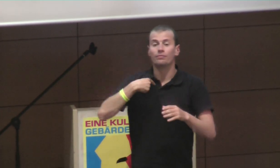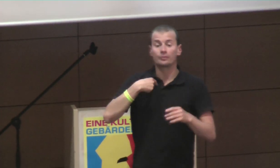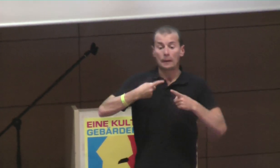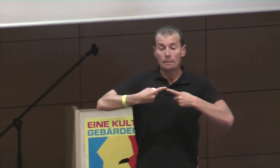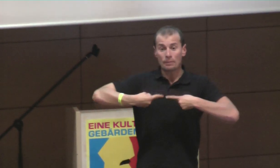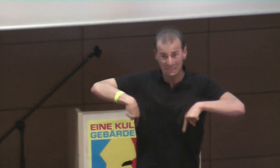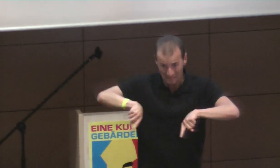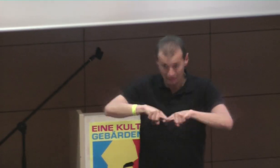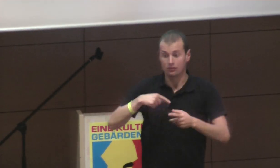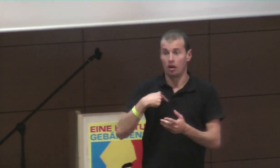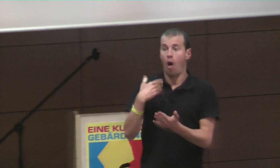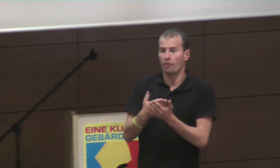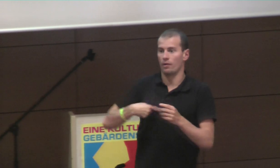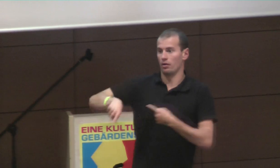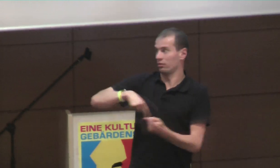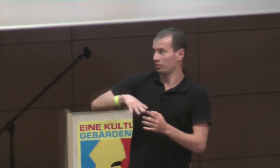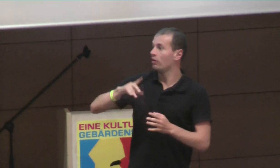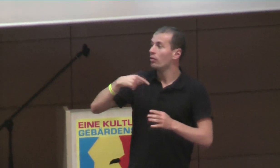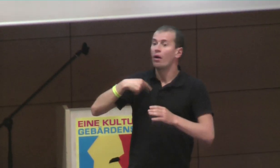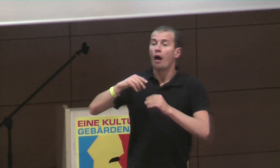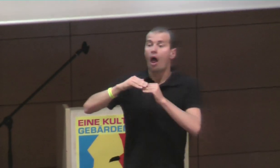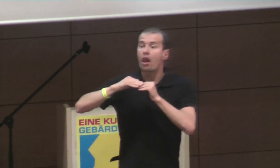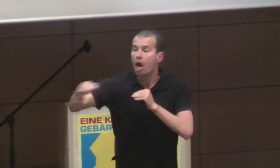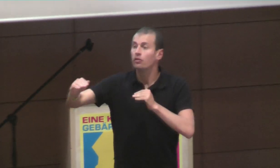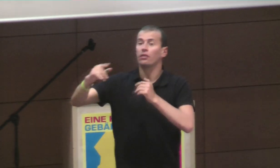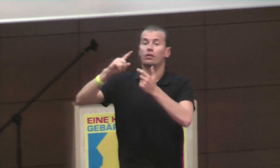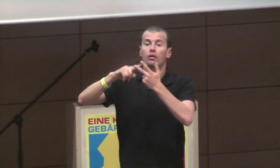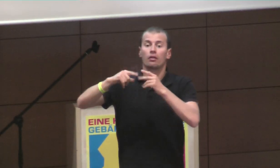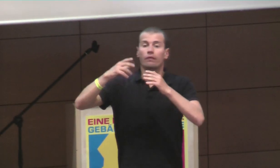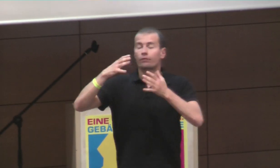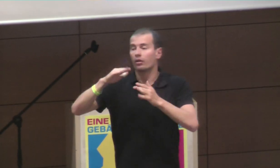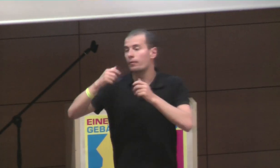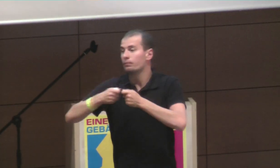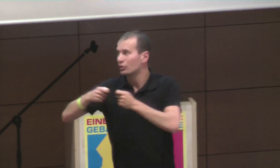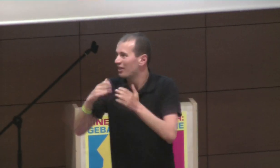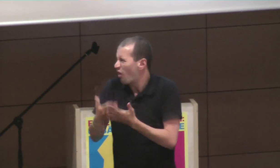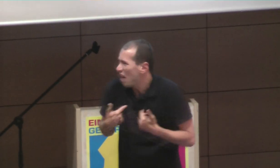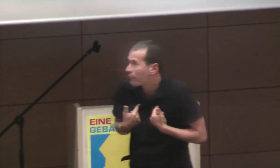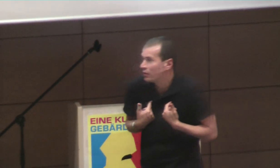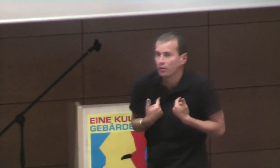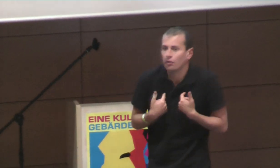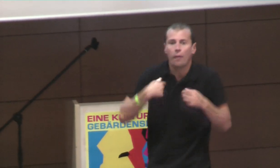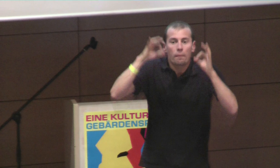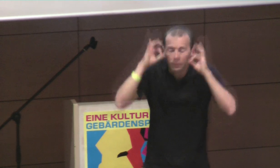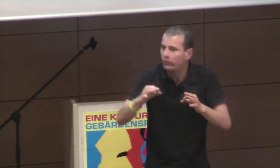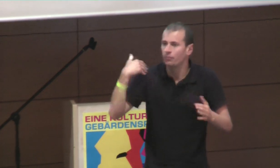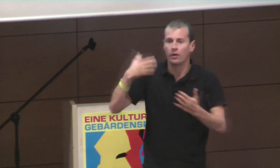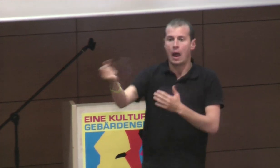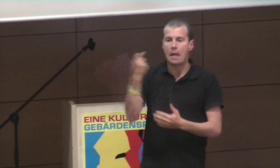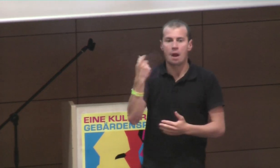Und die zweite Frage, ähm, im Bezirk haben wir ja bestimmte Aufgaben, aber was das Land und der Bund machen, also das ist ja dann